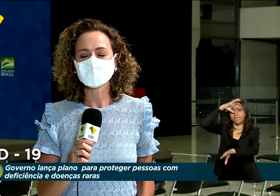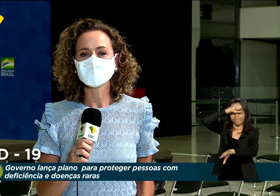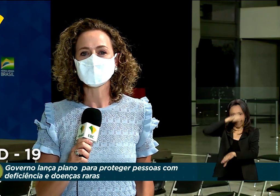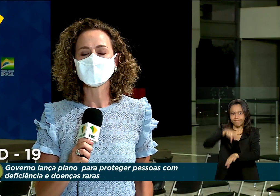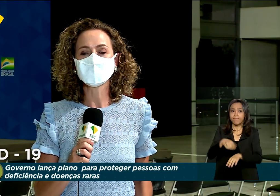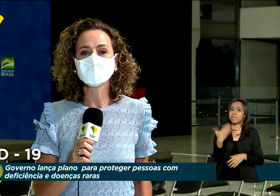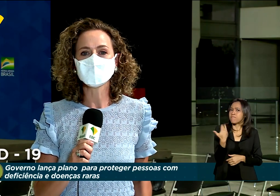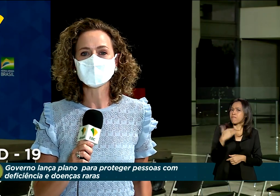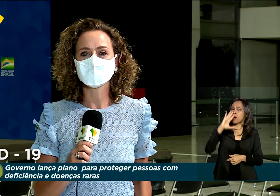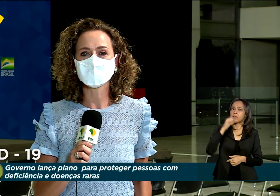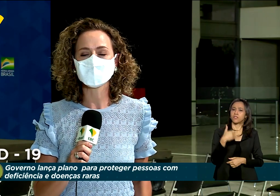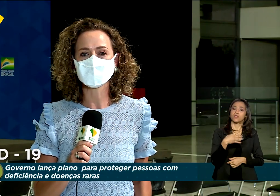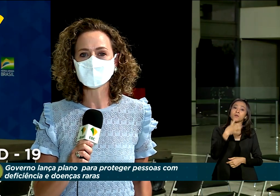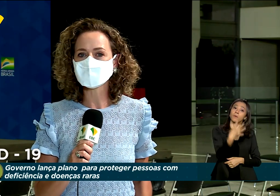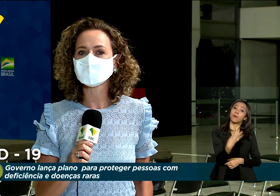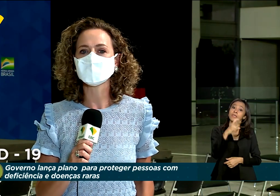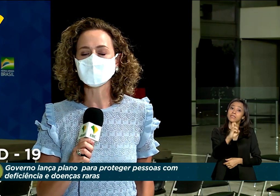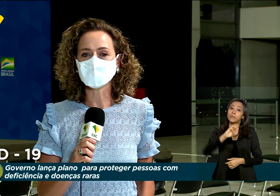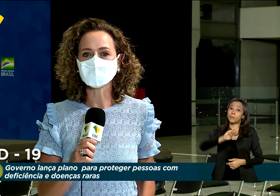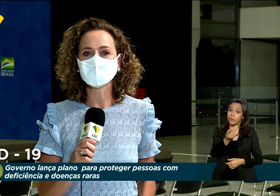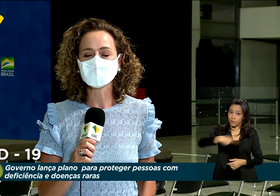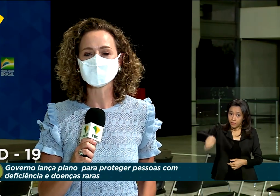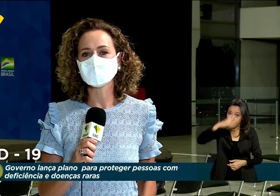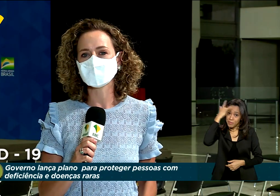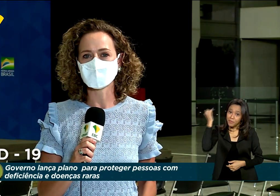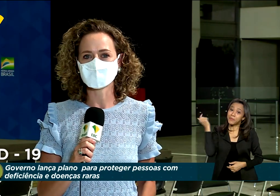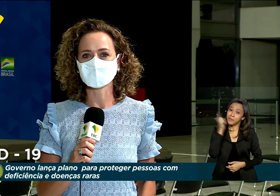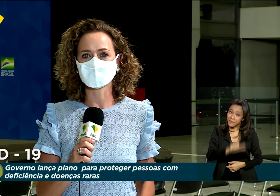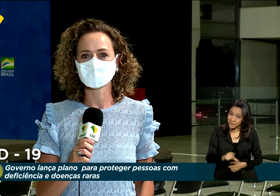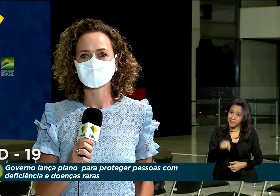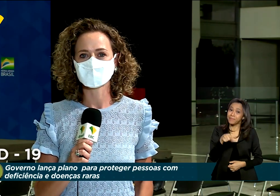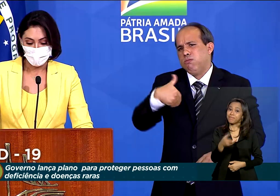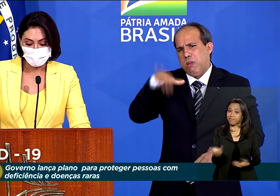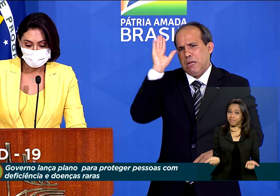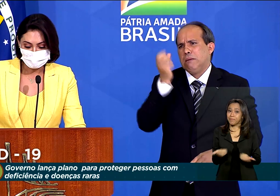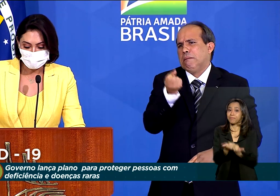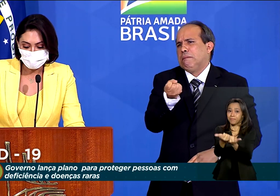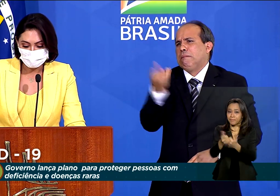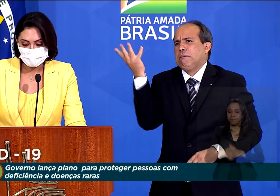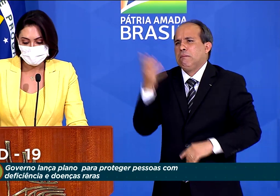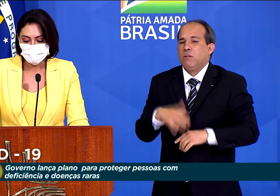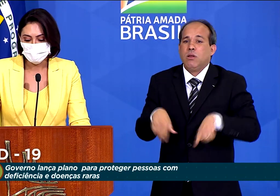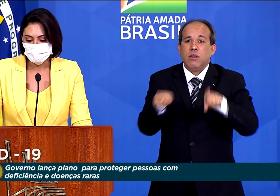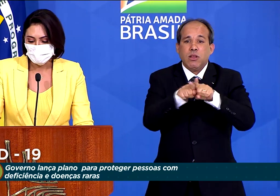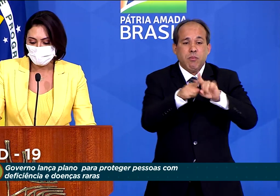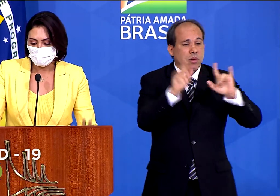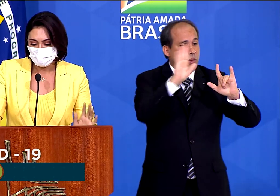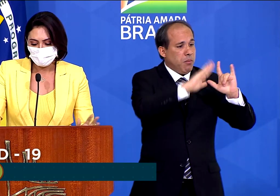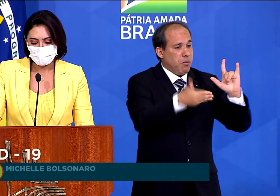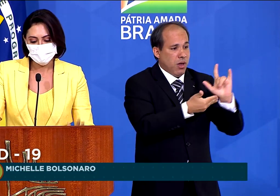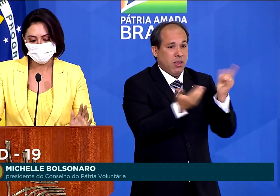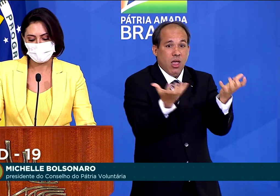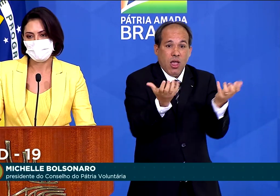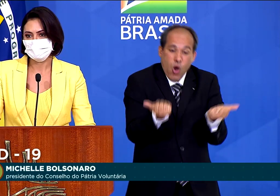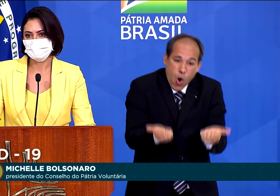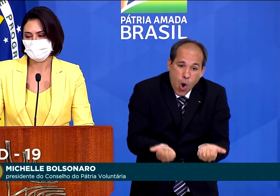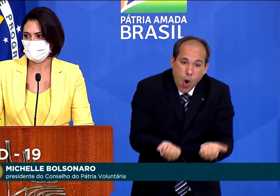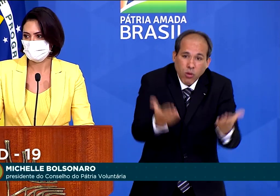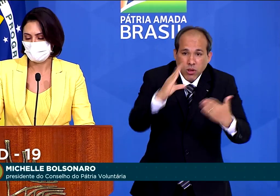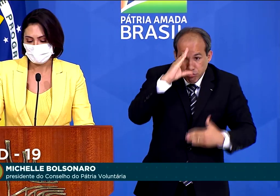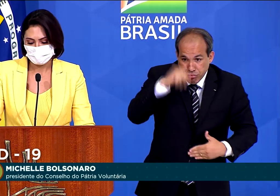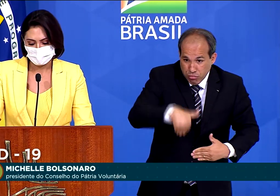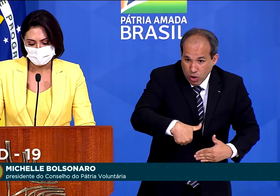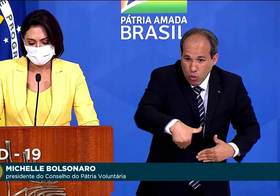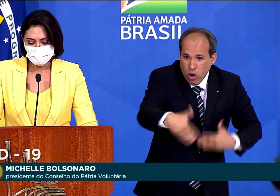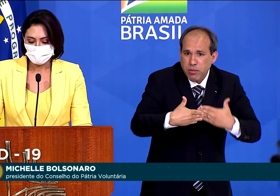de 45 milhões de pessoas serão beneficiadas. O Pátria quer oferecer soluções ao longo prazo para essas